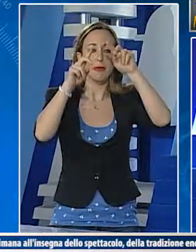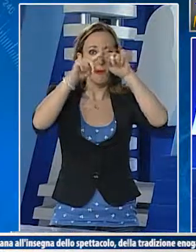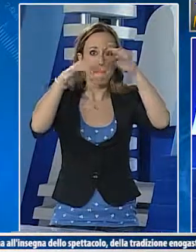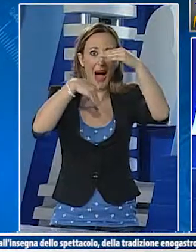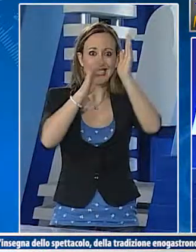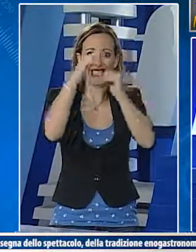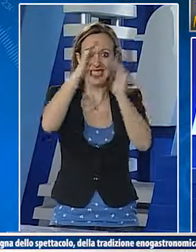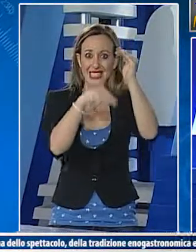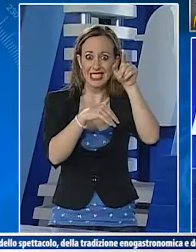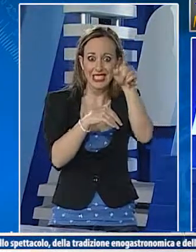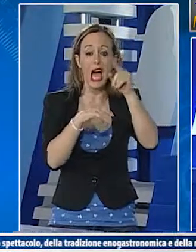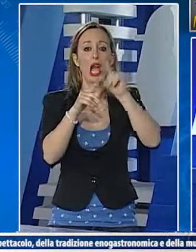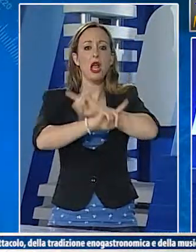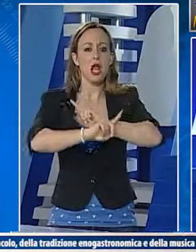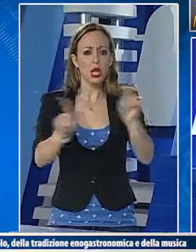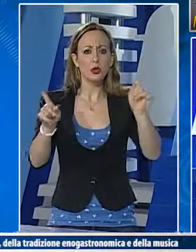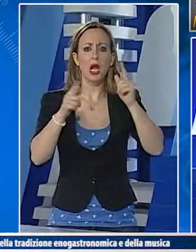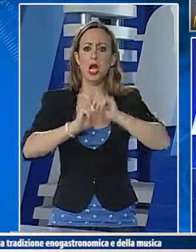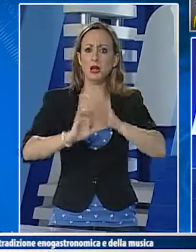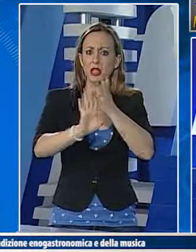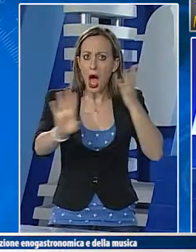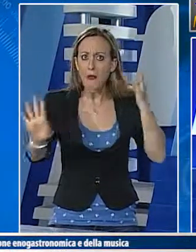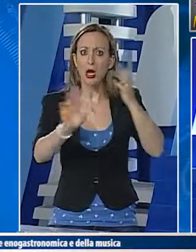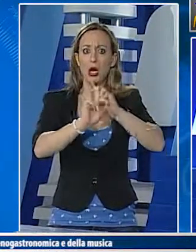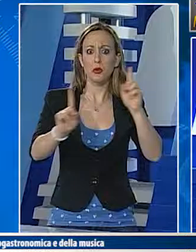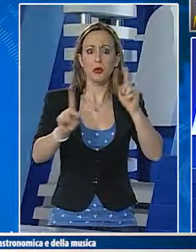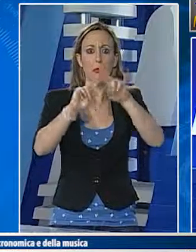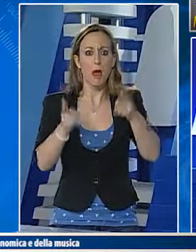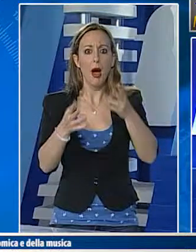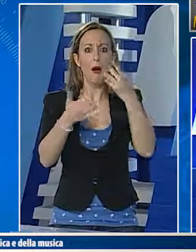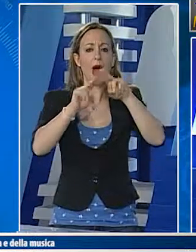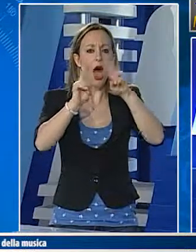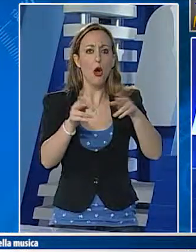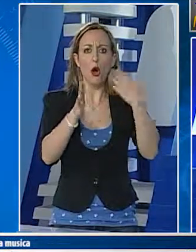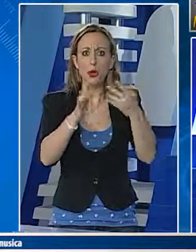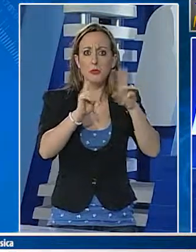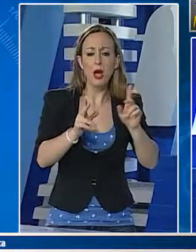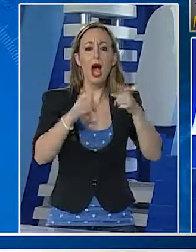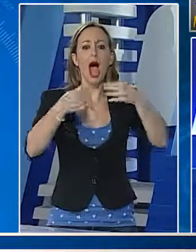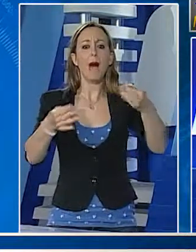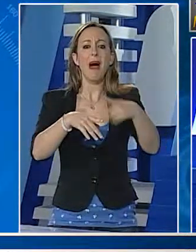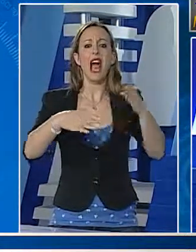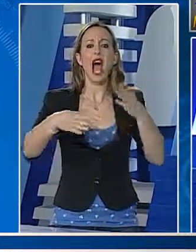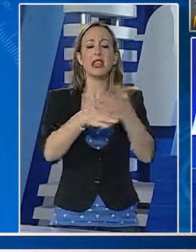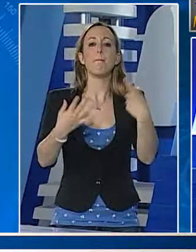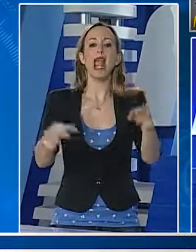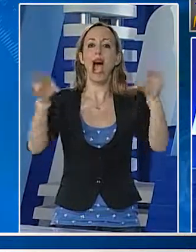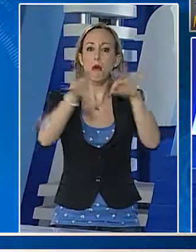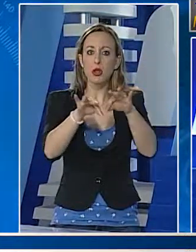Già da aprile era possibile iniziare la procedura per ottenere la somma spesa per ottenere il pass. Niente file agli